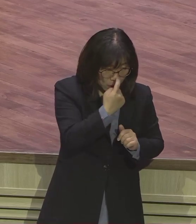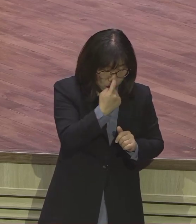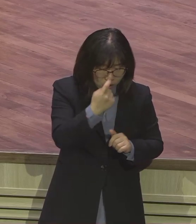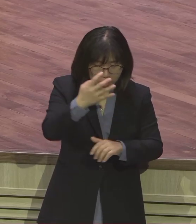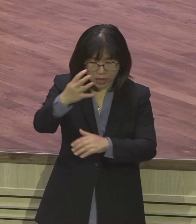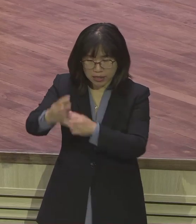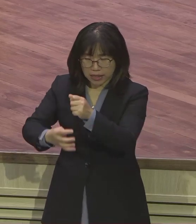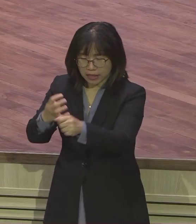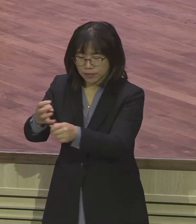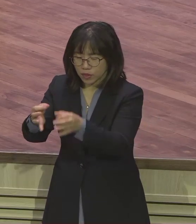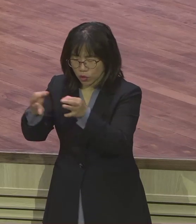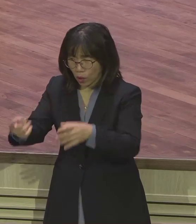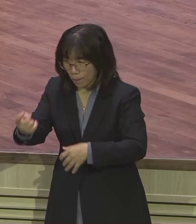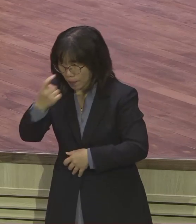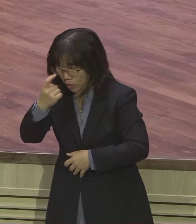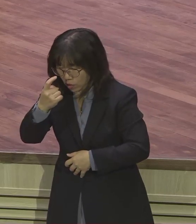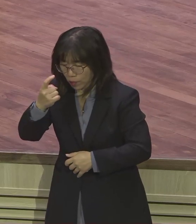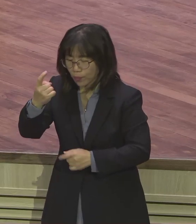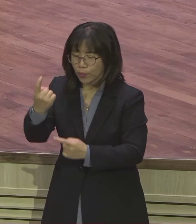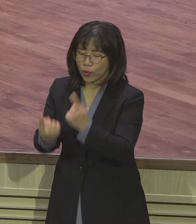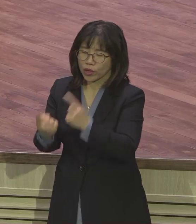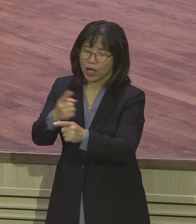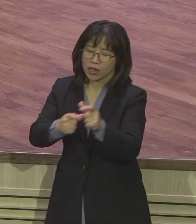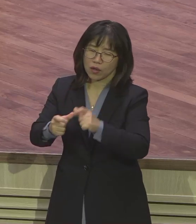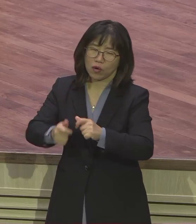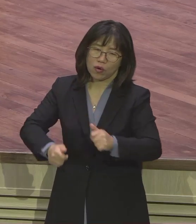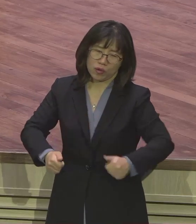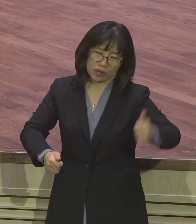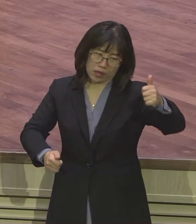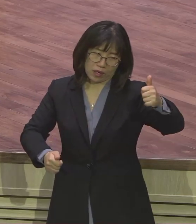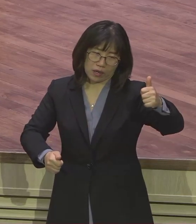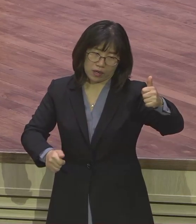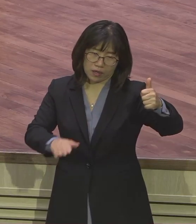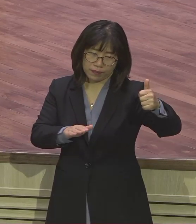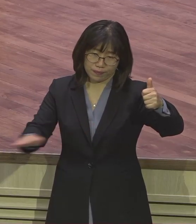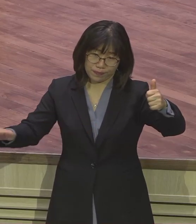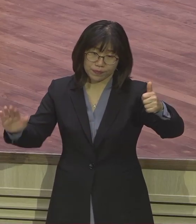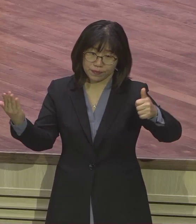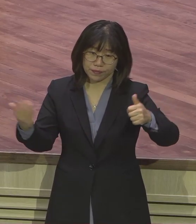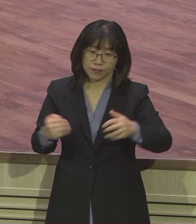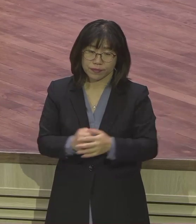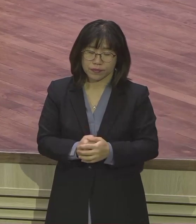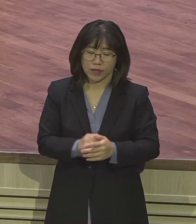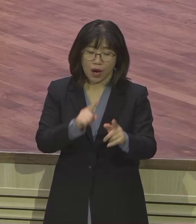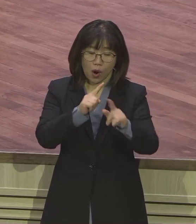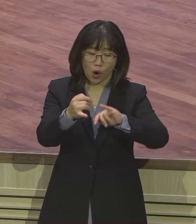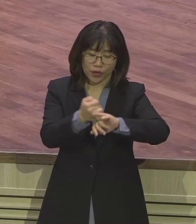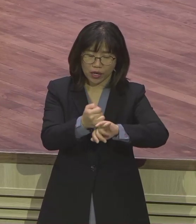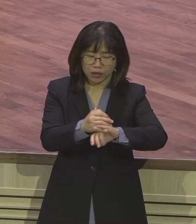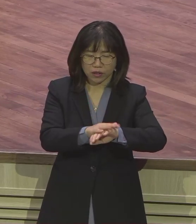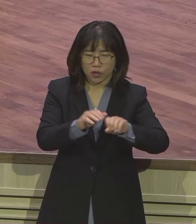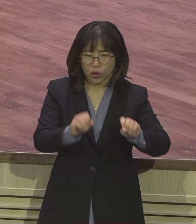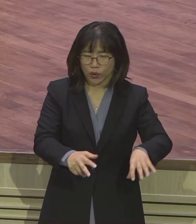교육받은 전혀 흔들리지 않았어요. 은약 교육은요. 절대 헛되지 않습니다. 일평생 여러분,